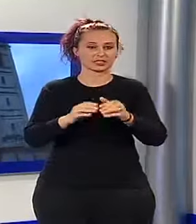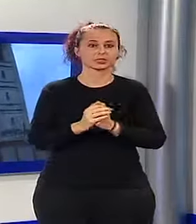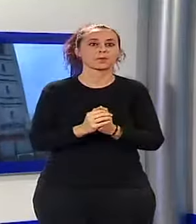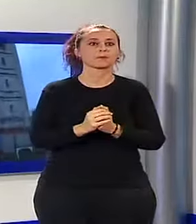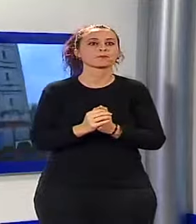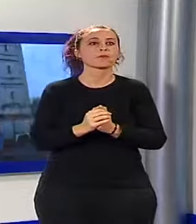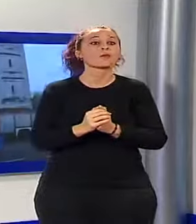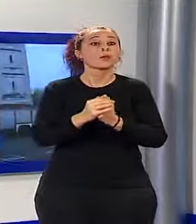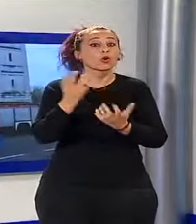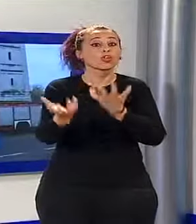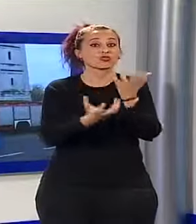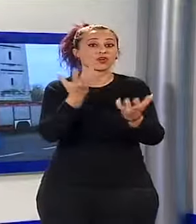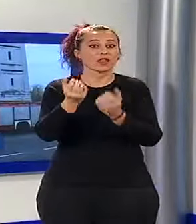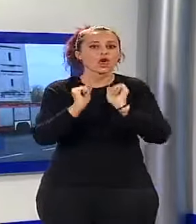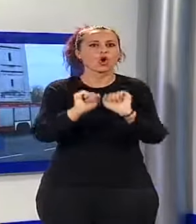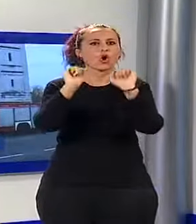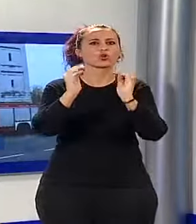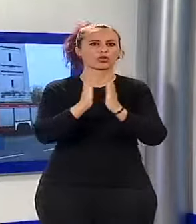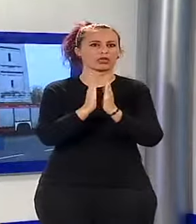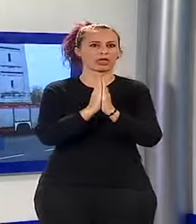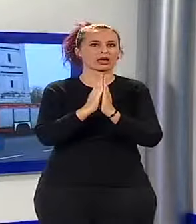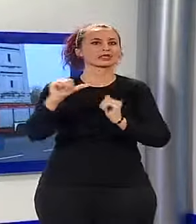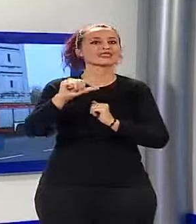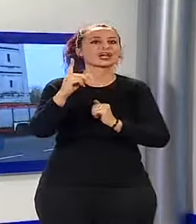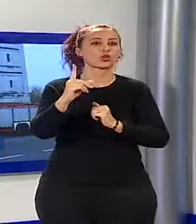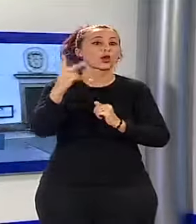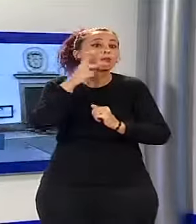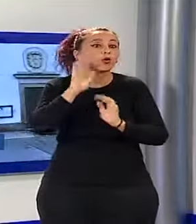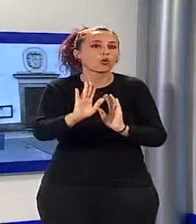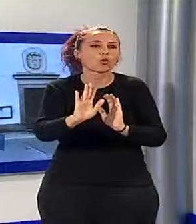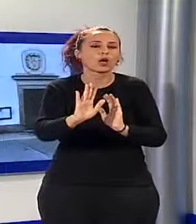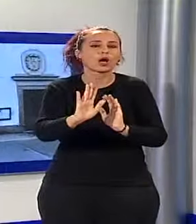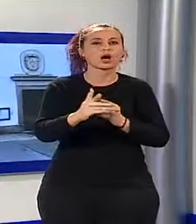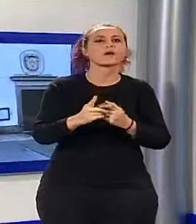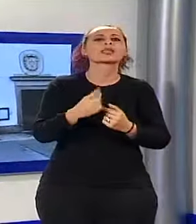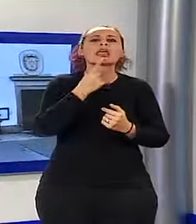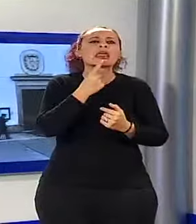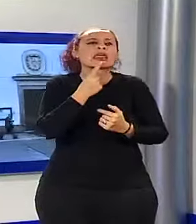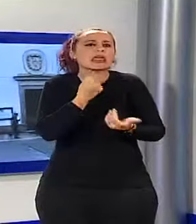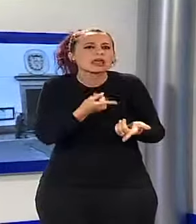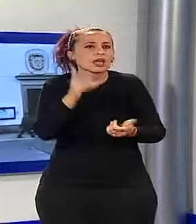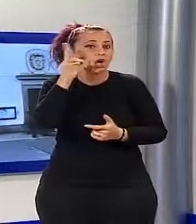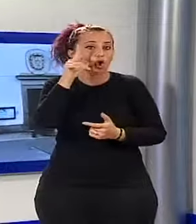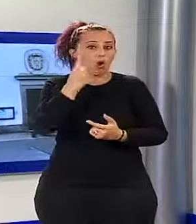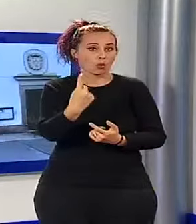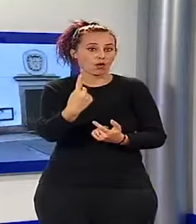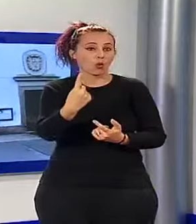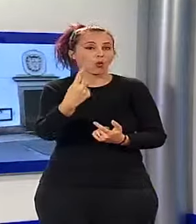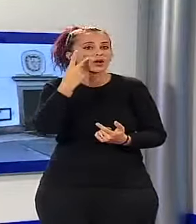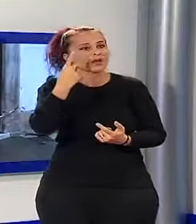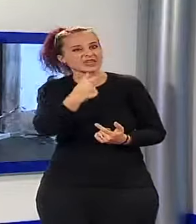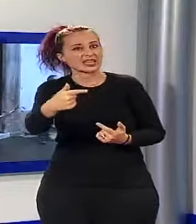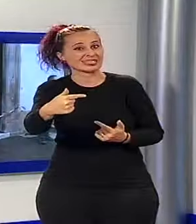Attentato incendiario contro la chiesa di San Donato a Luca. A compierlo secondo le testimonianze è stata una donna che ha